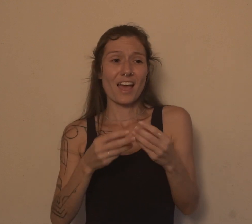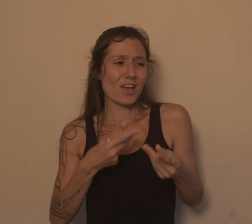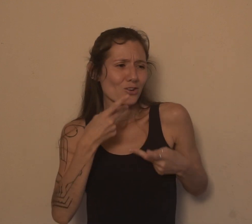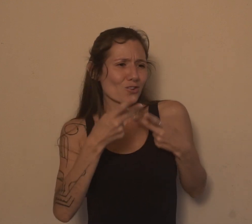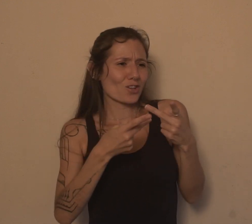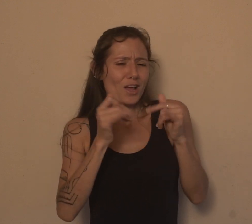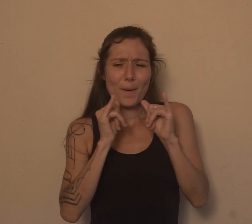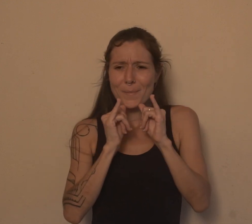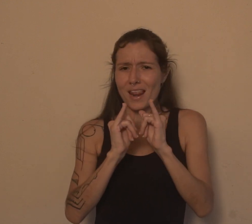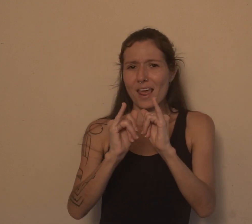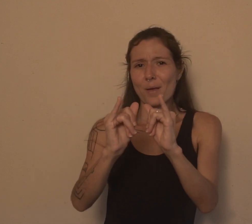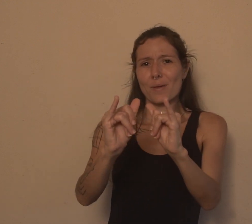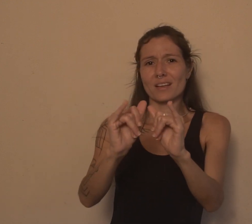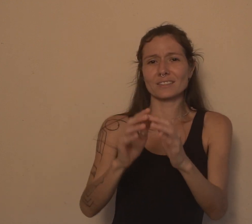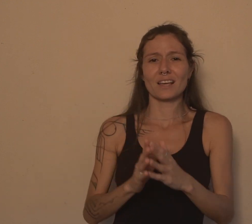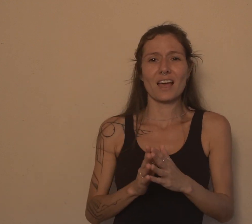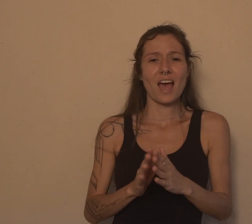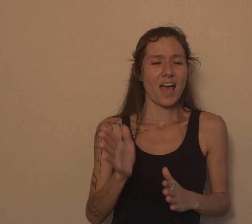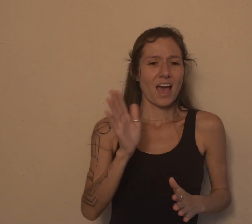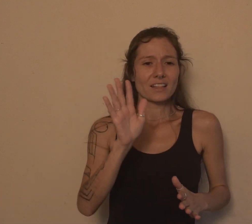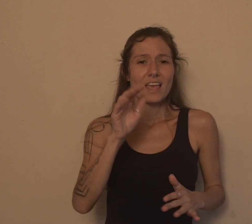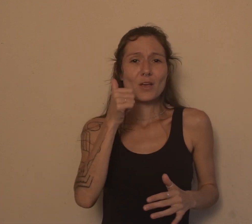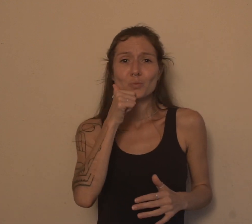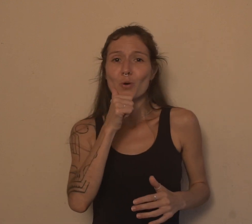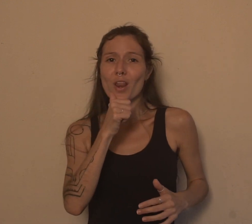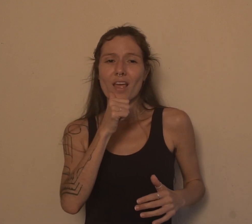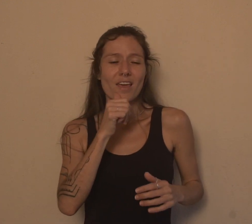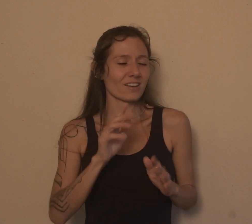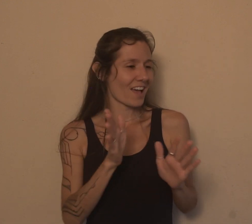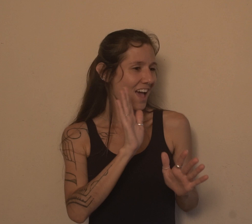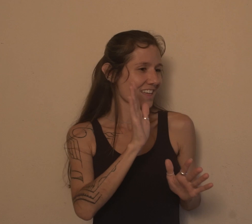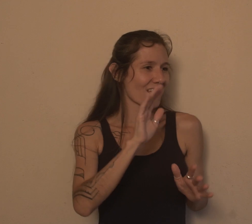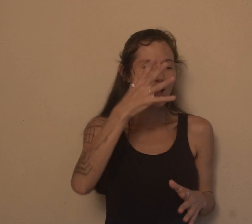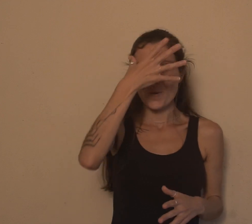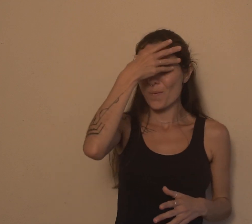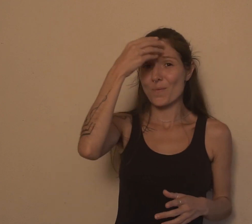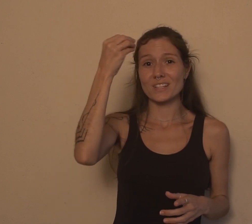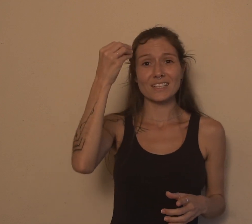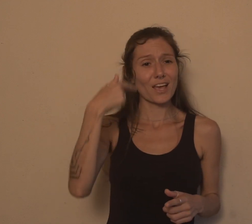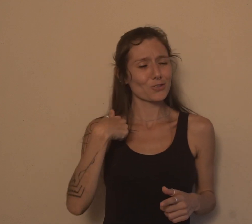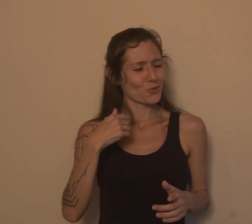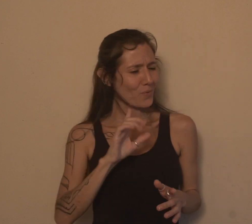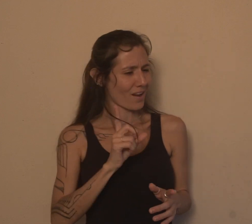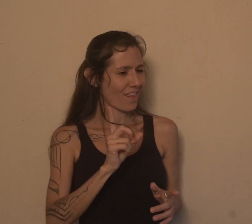Dá lembrança ao meu coração Adeus, morena, adeus Não